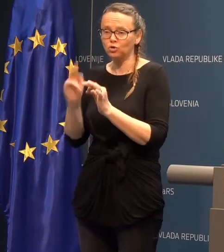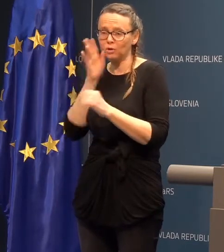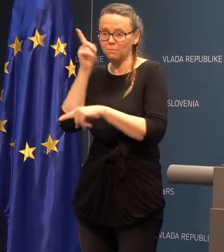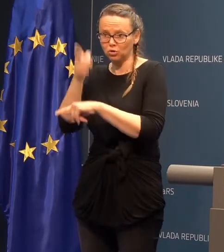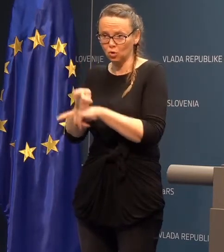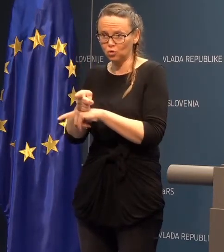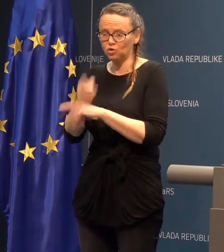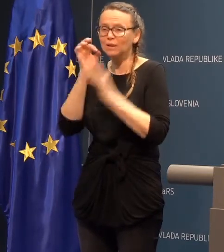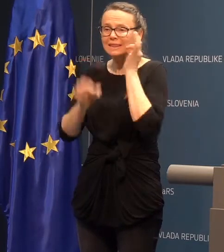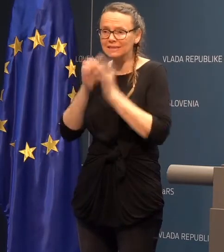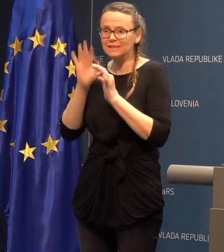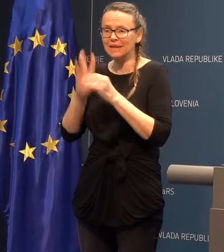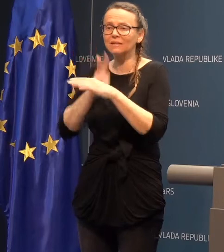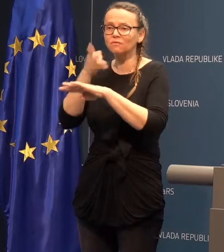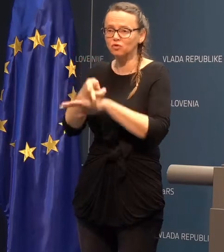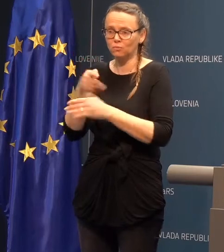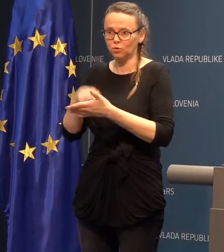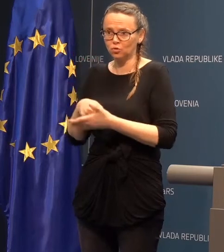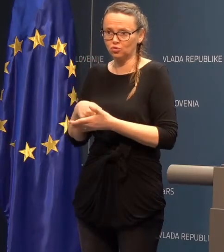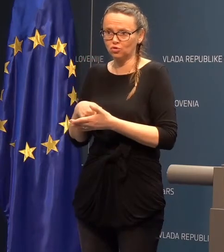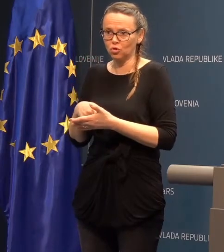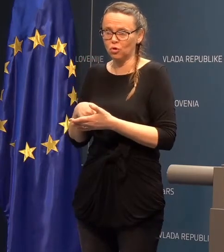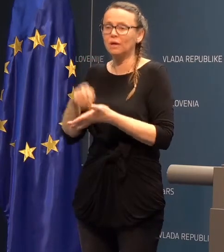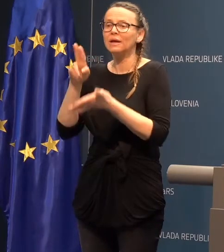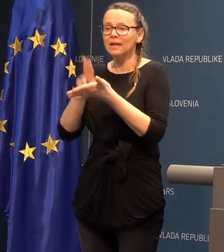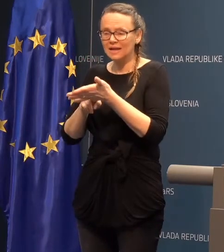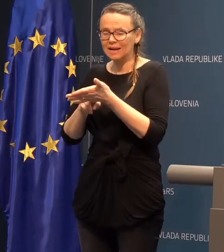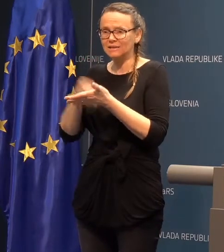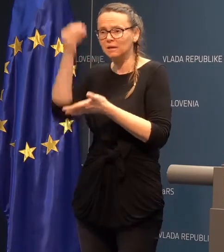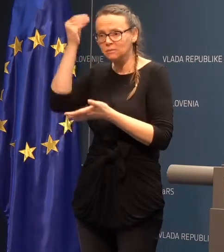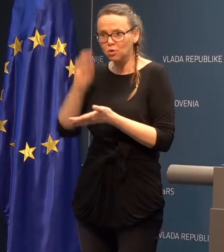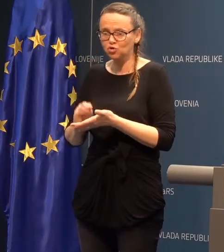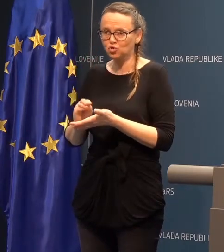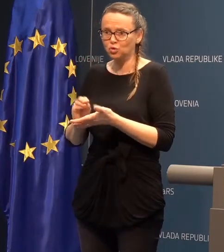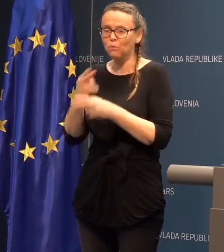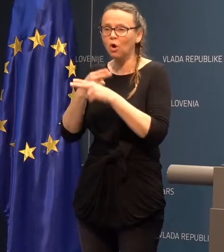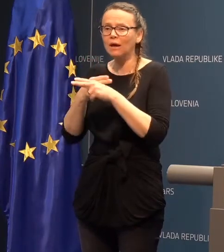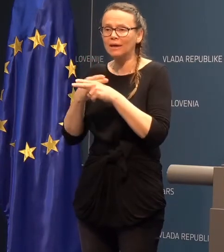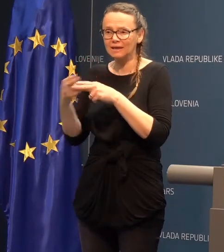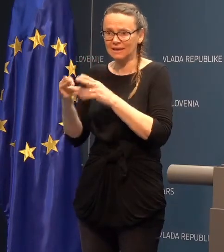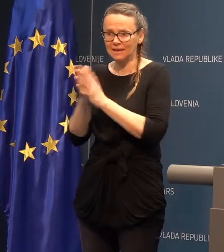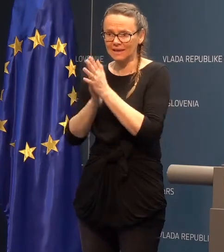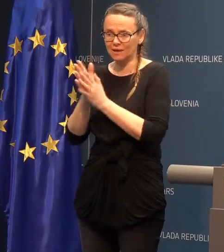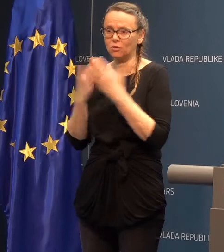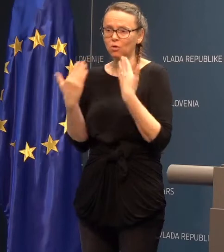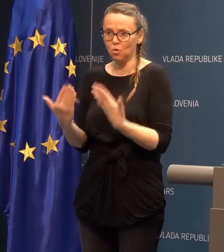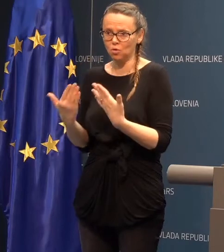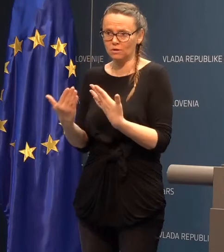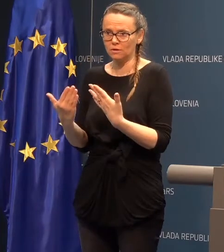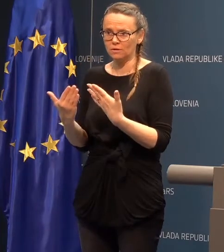testirati na vstopno točko. Res poštujmo higieno rok,